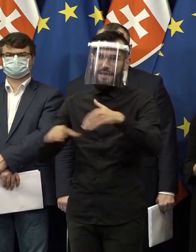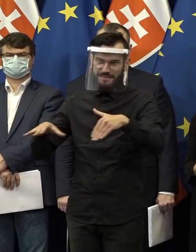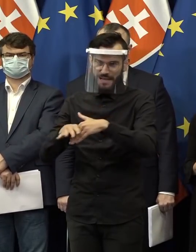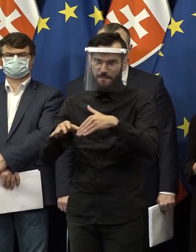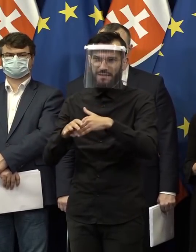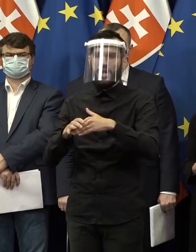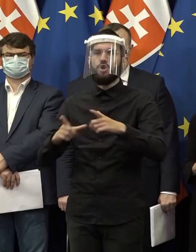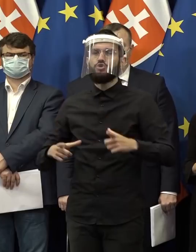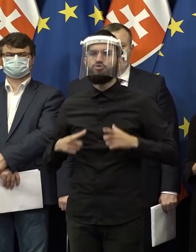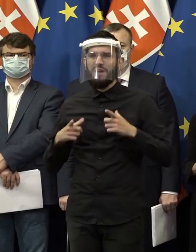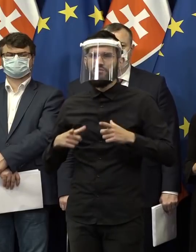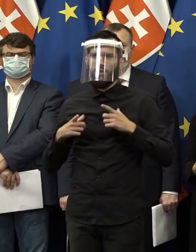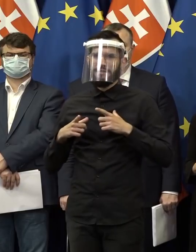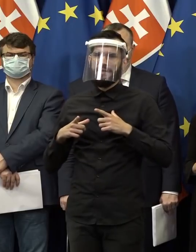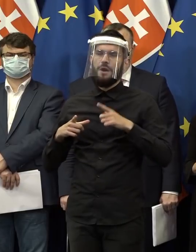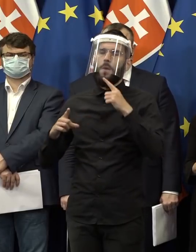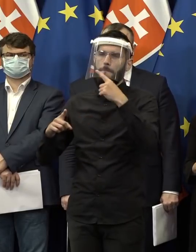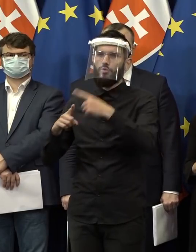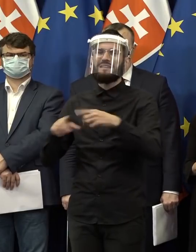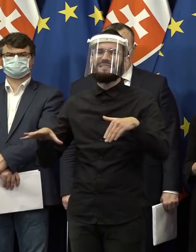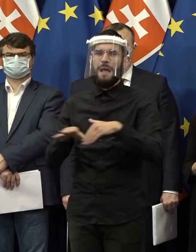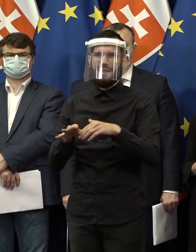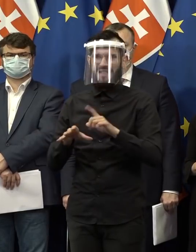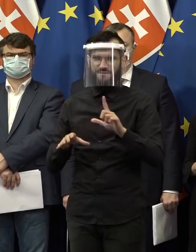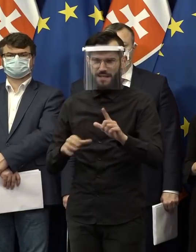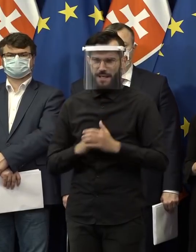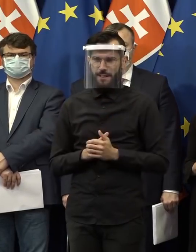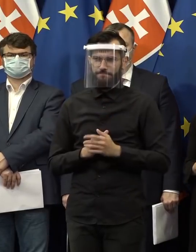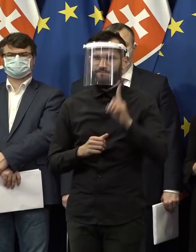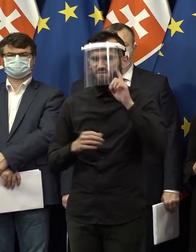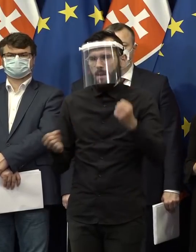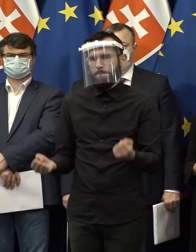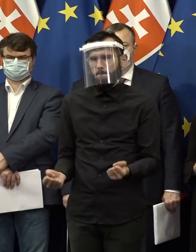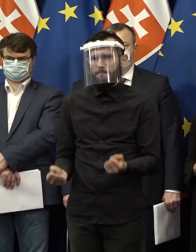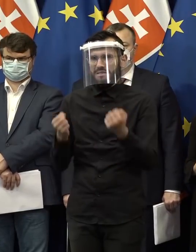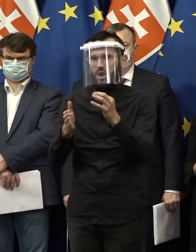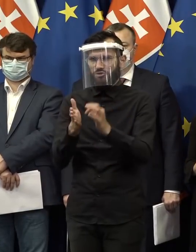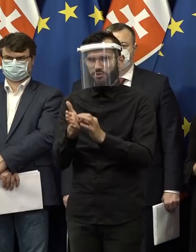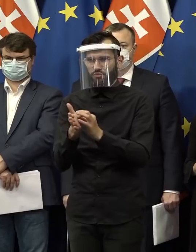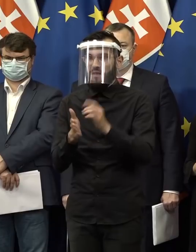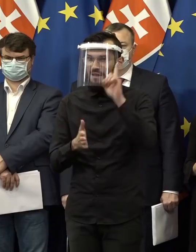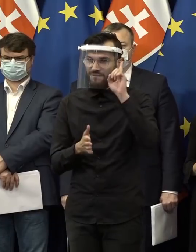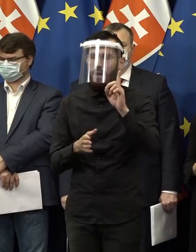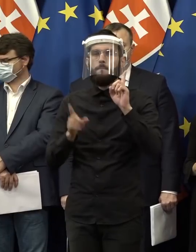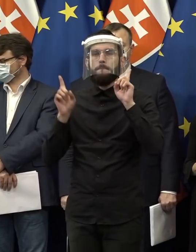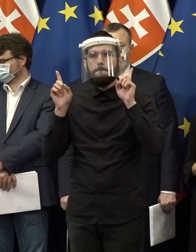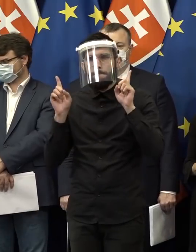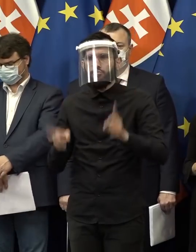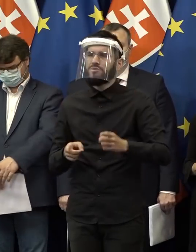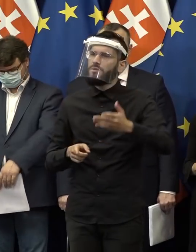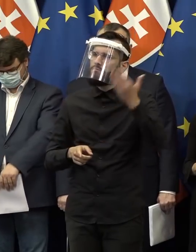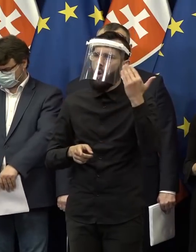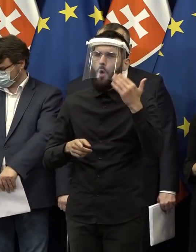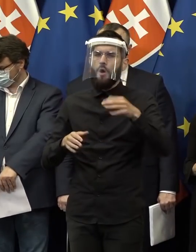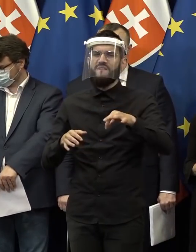postihnutým zamestnávateľom. Napriek ťaživej situácii si uvedomujeme, že očistá Slovenska a slúbené